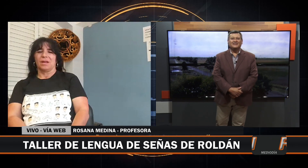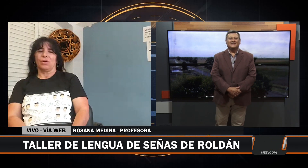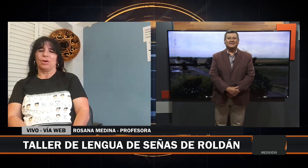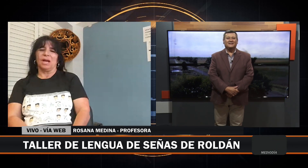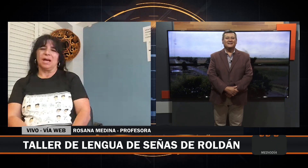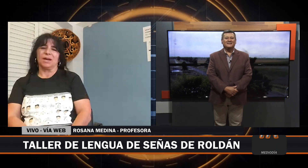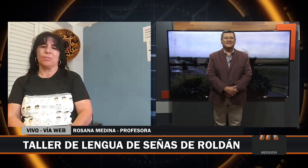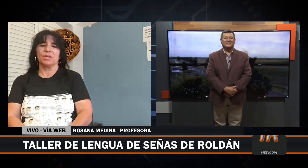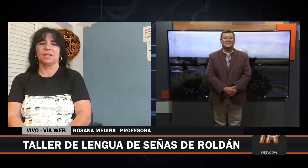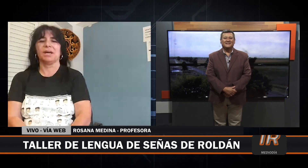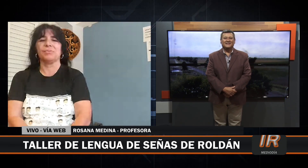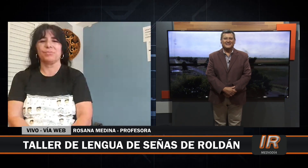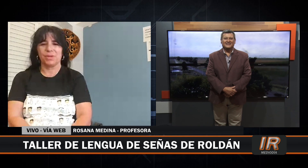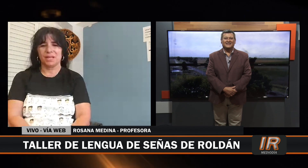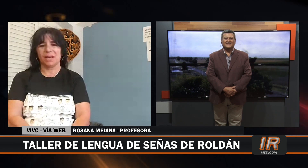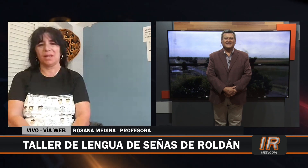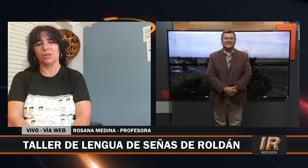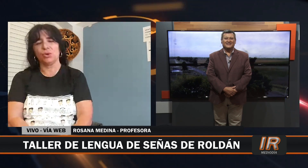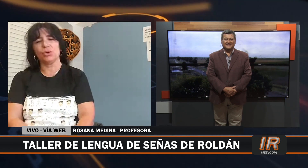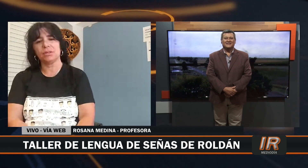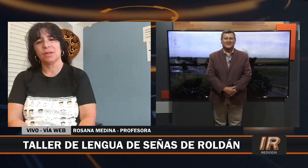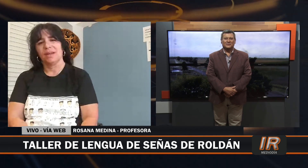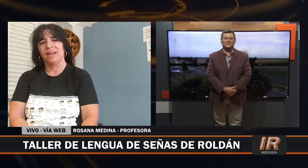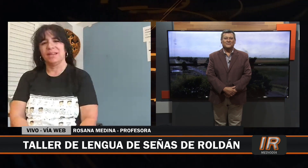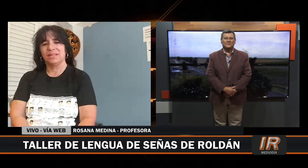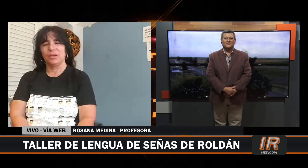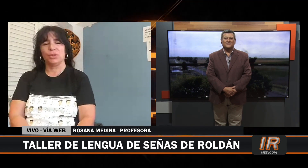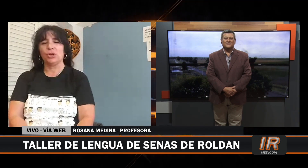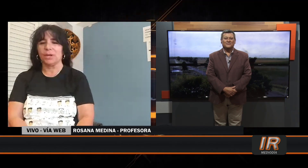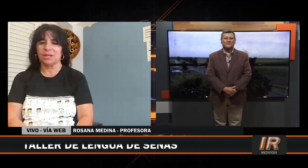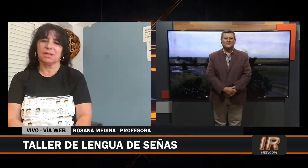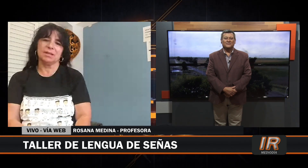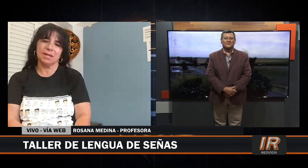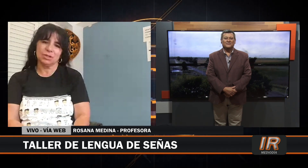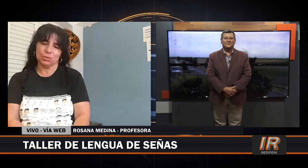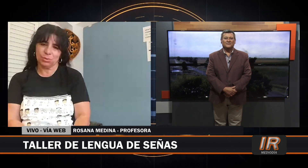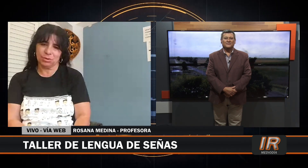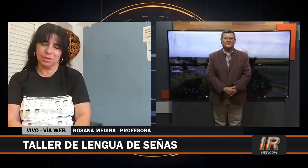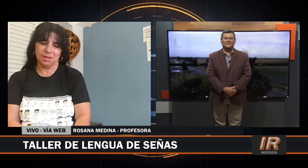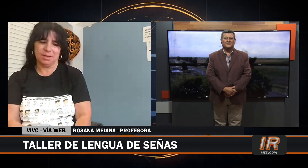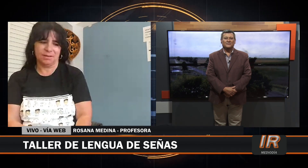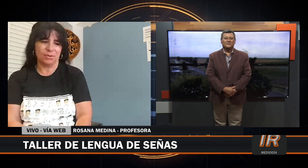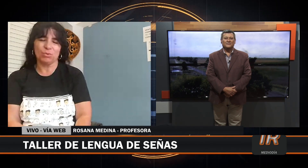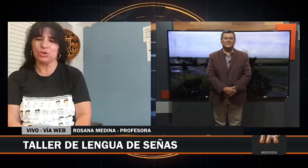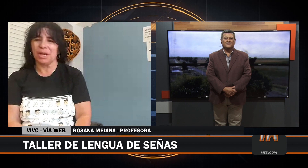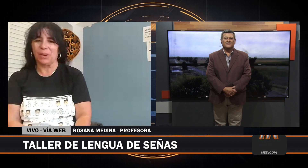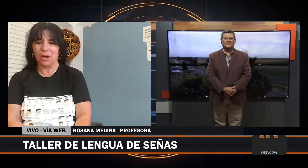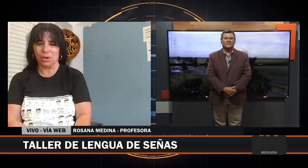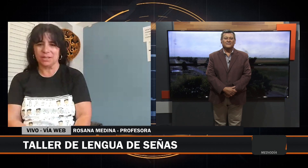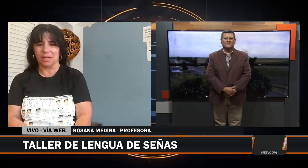Hola, buenas tardes a todos. Estoy en la iglesia con mucho trabajo, gracias